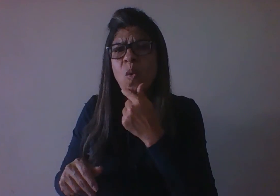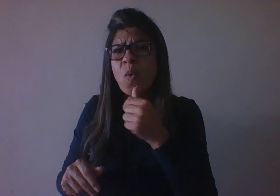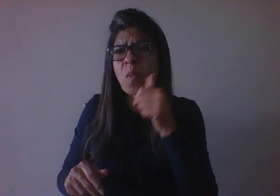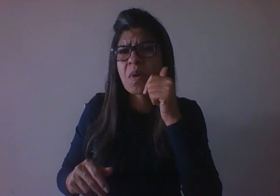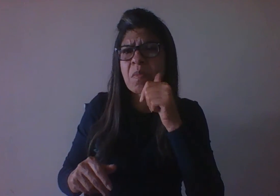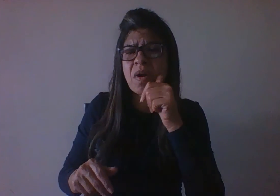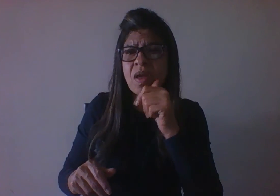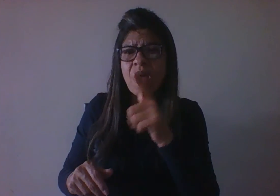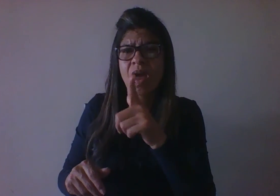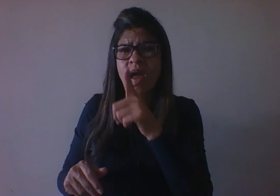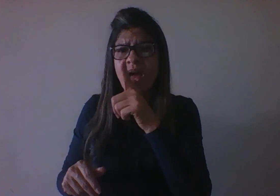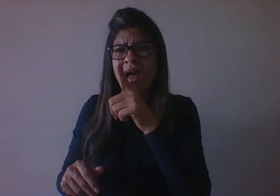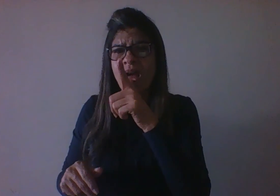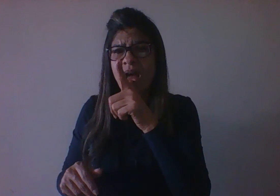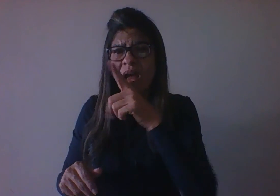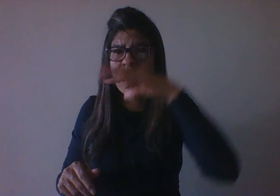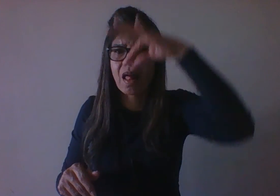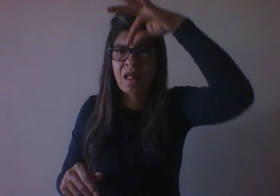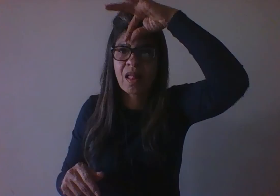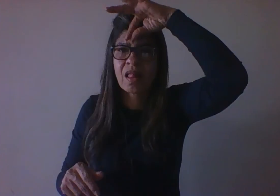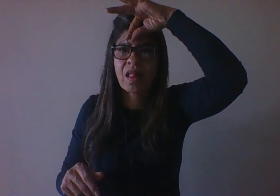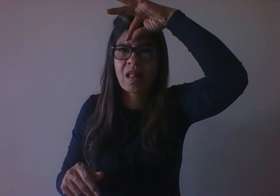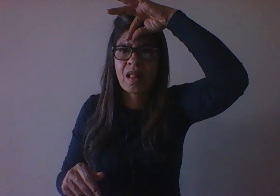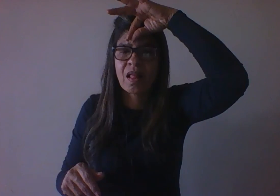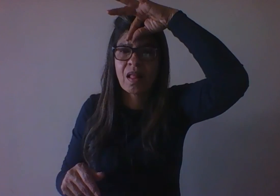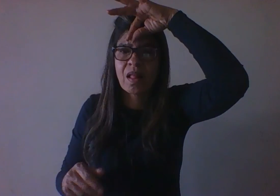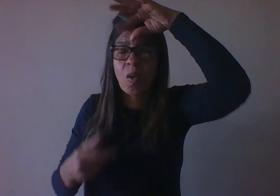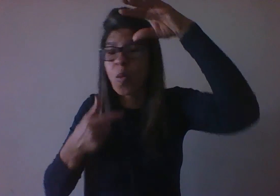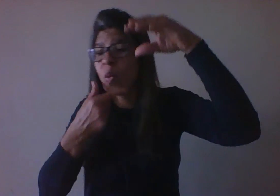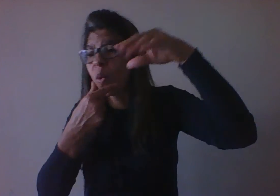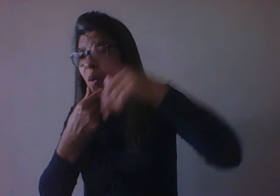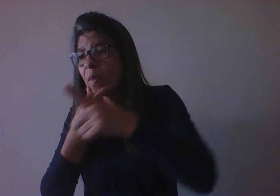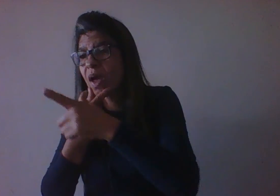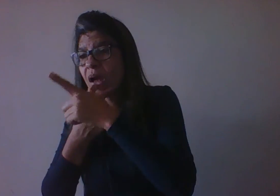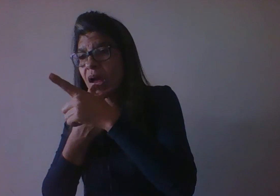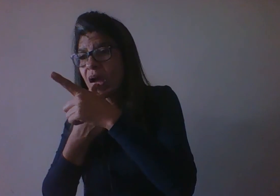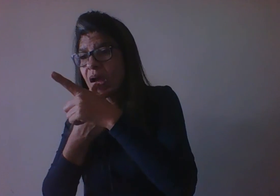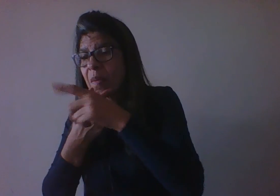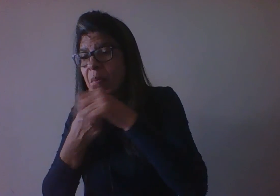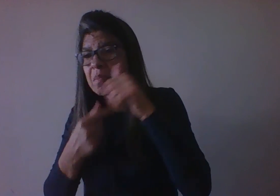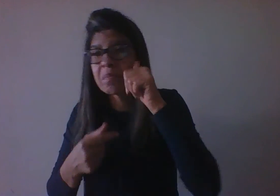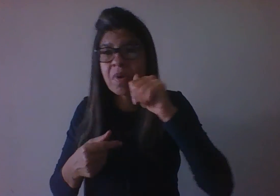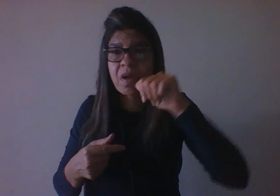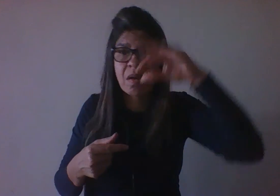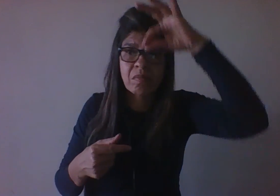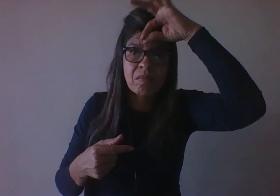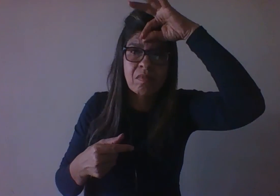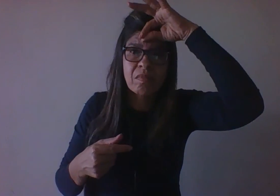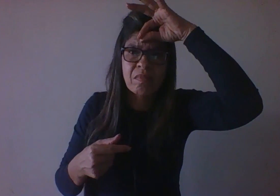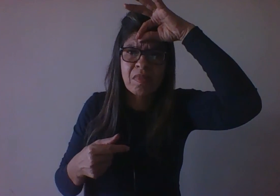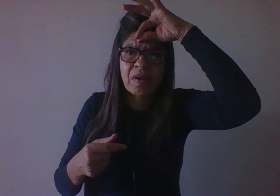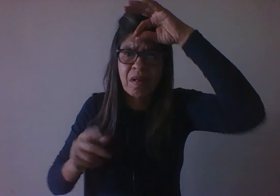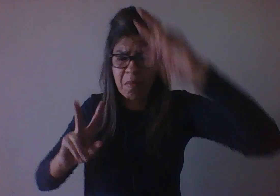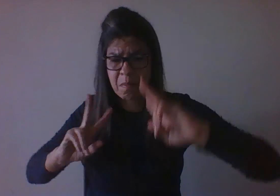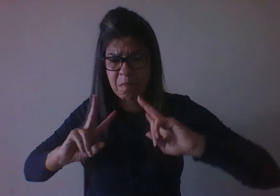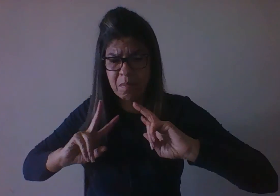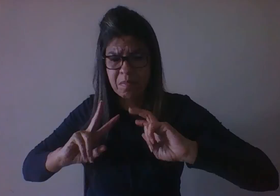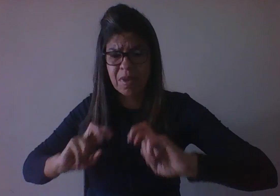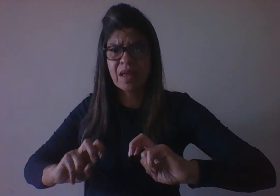reconhecimento ou não, com reconhecimento da presença ou ausência de um pênis, que é um elemento